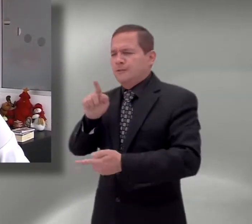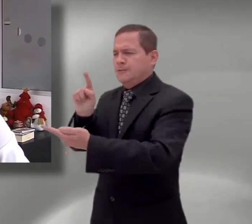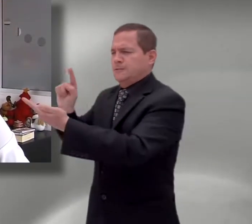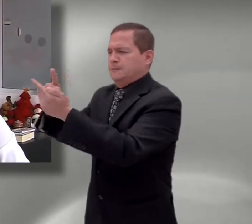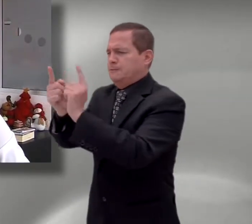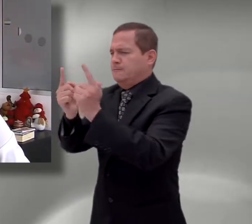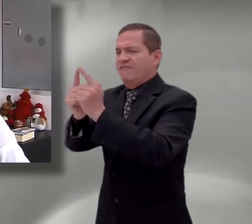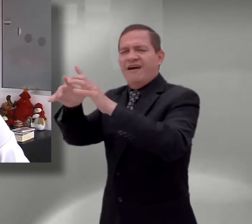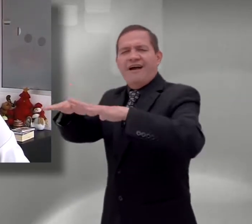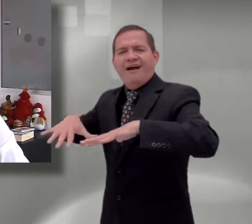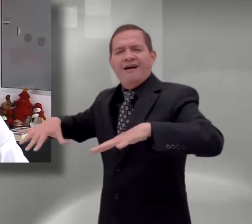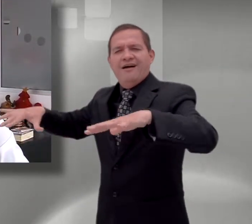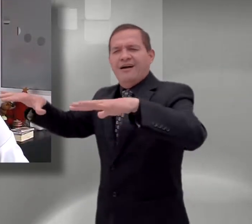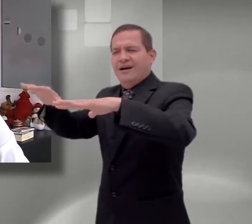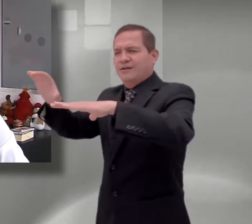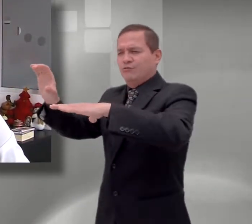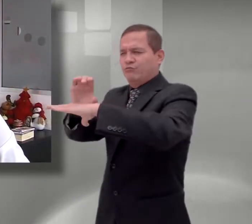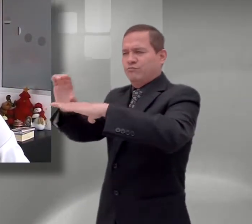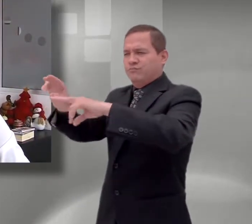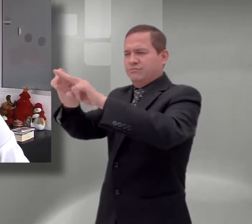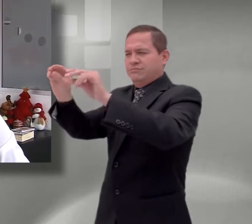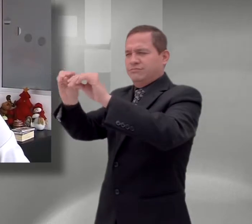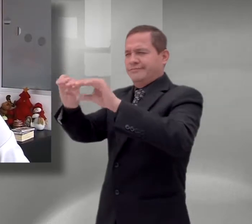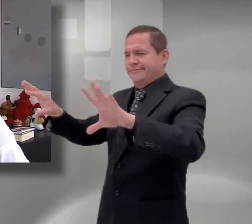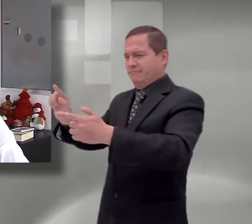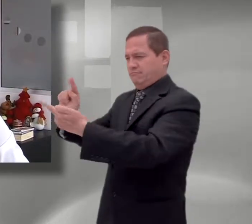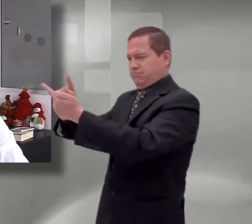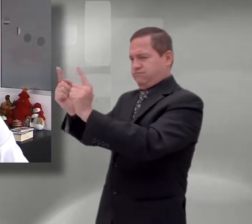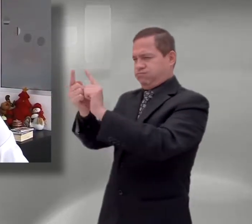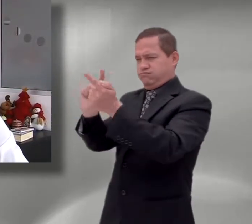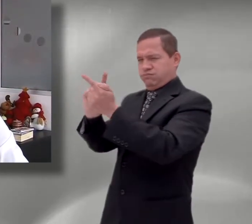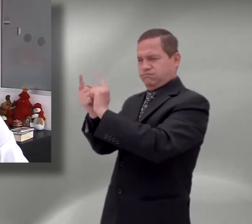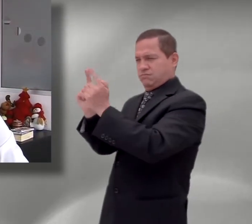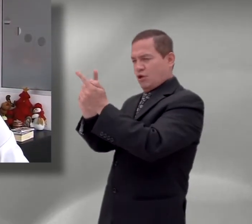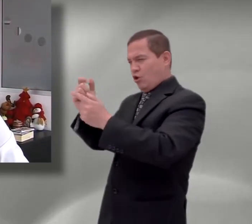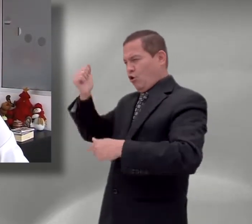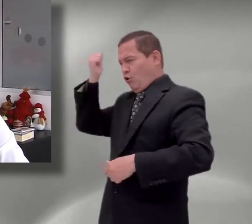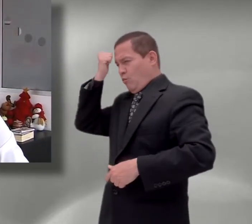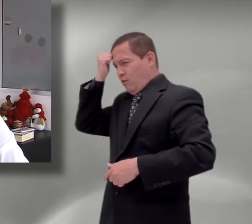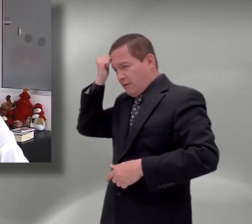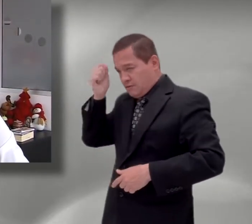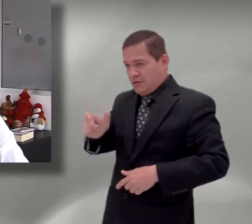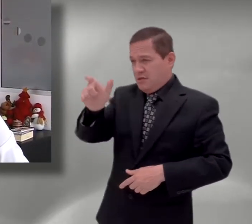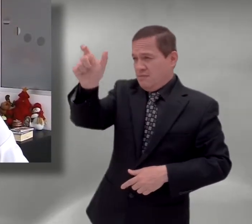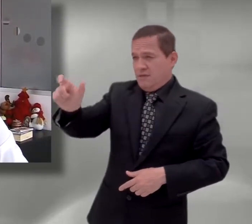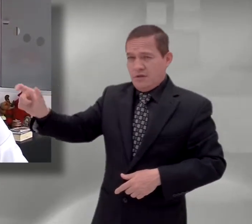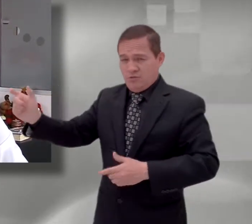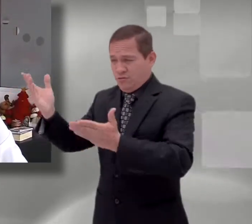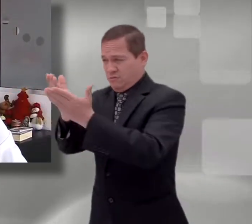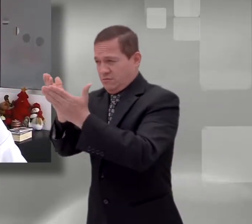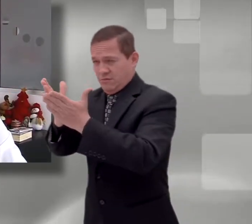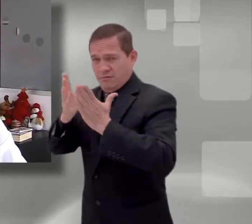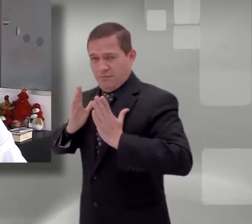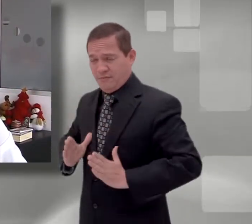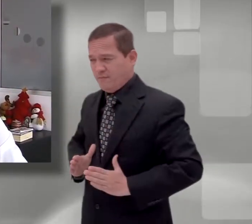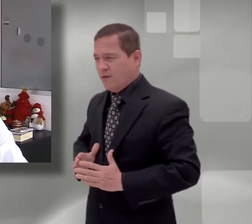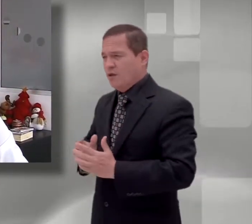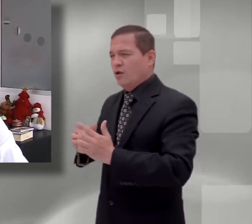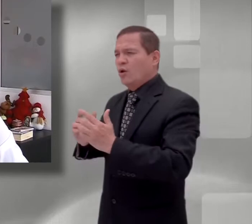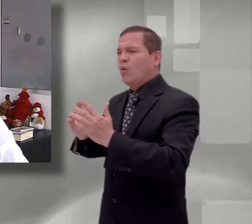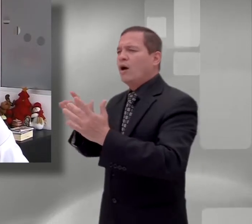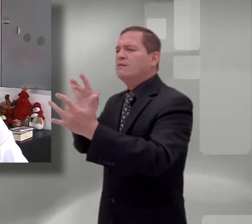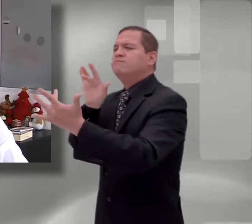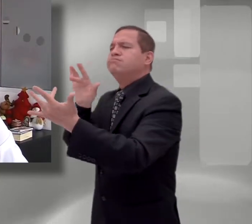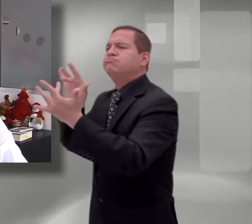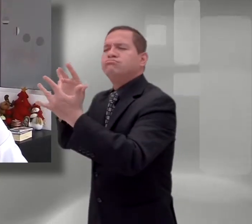en ese ambiente de aprendizaje en el que día a día nos encontramos con nuestros estudiantes. Esto forma parte del día a día.